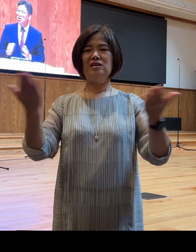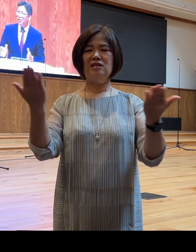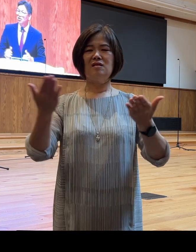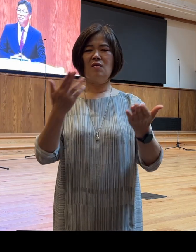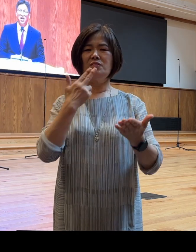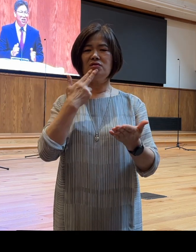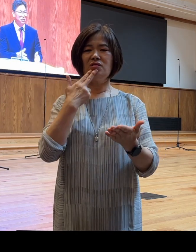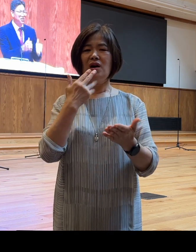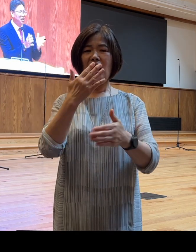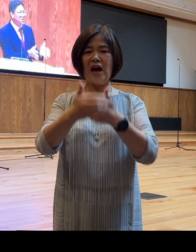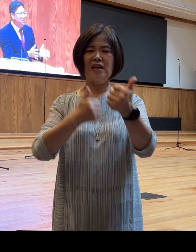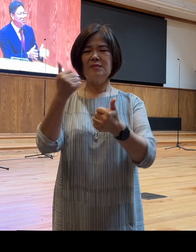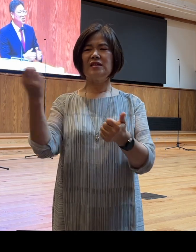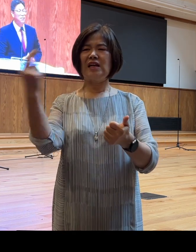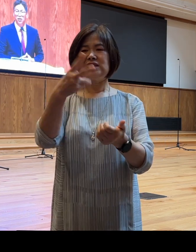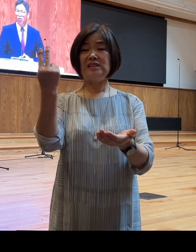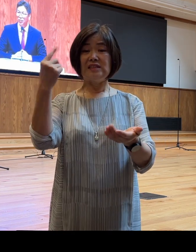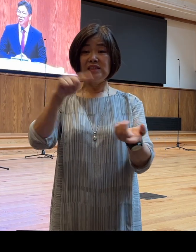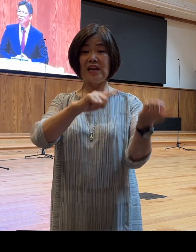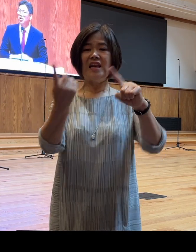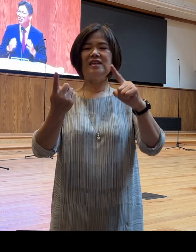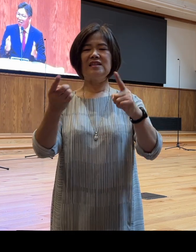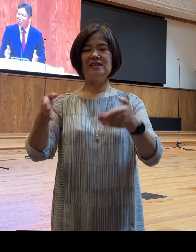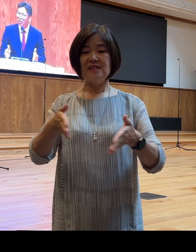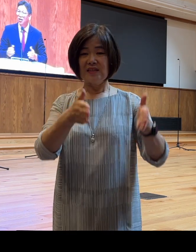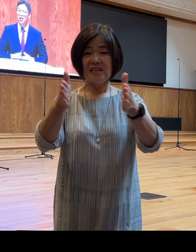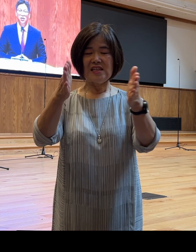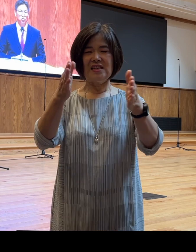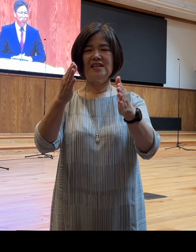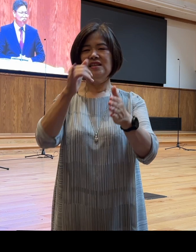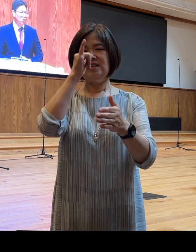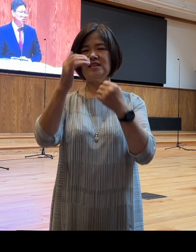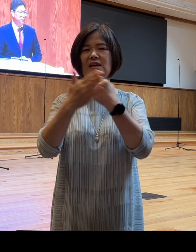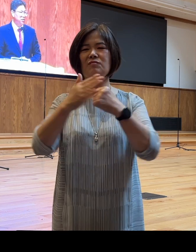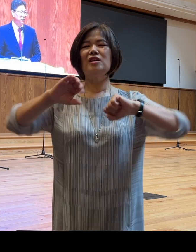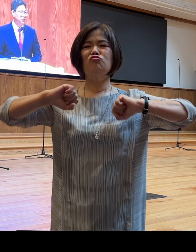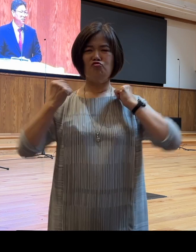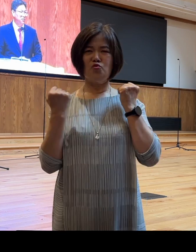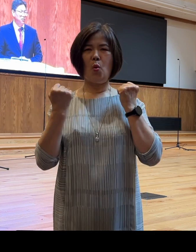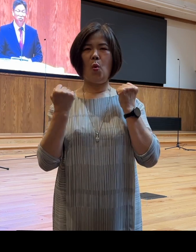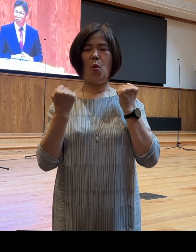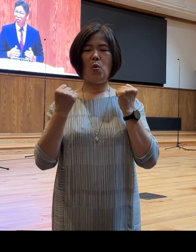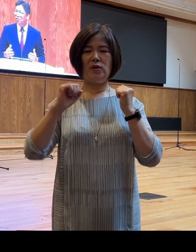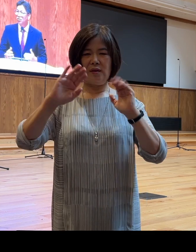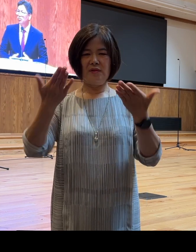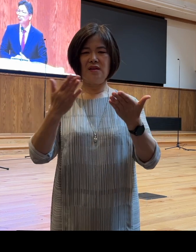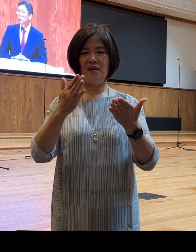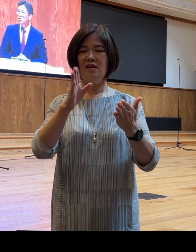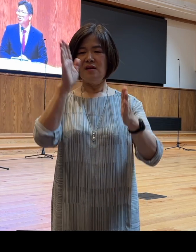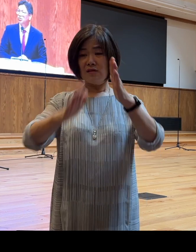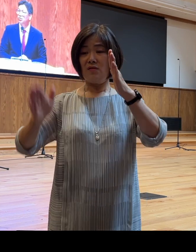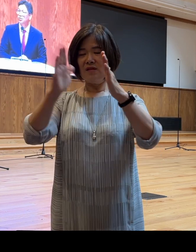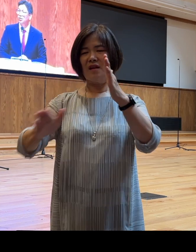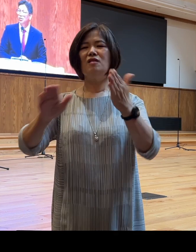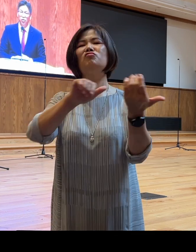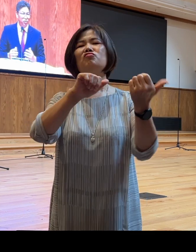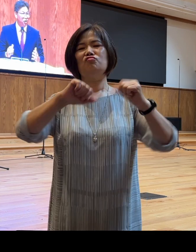있습니까? 하나님이 살리시는 길밖에 없기 때문에 그가 그렇게 순종한 겁니다 이건 절대적인 순종이죠 절대적인